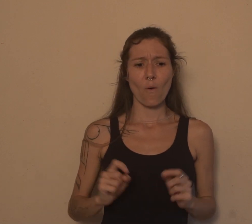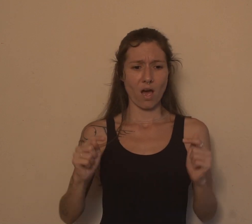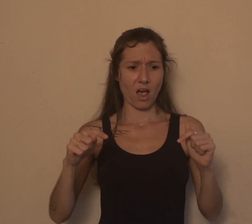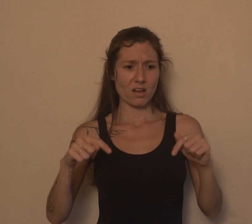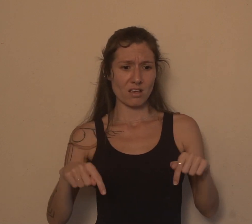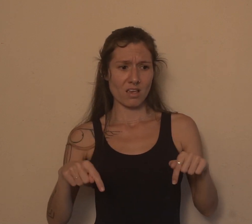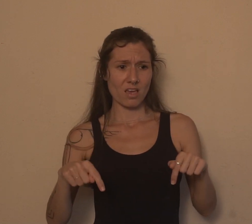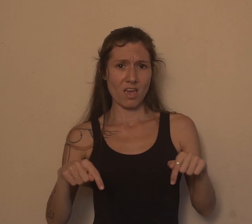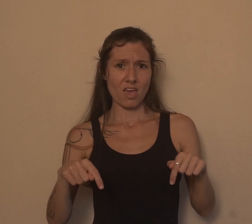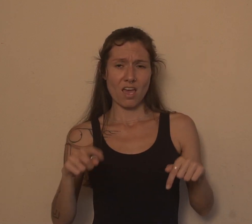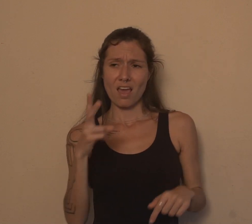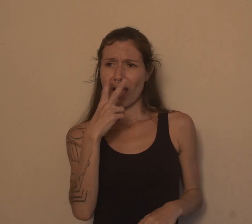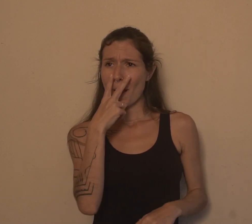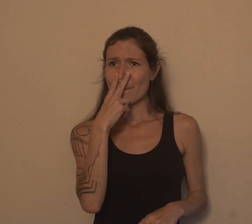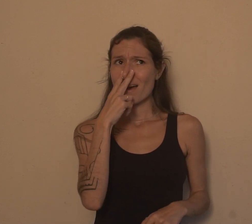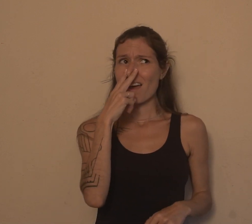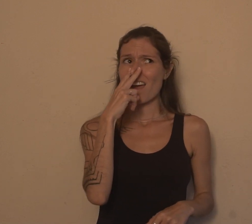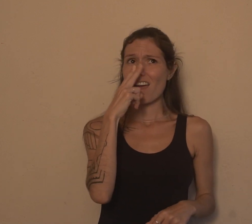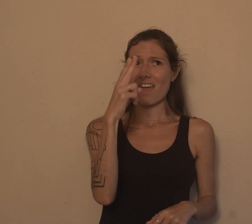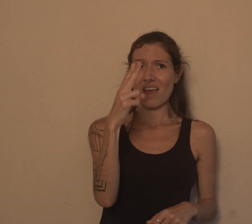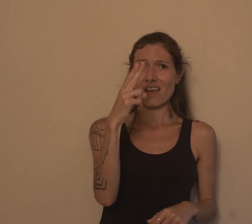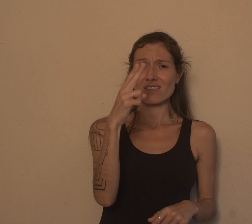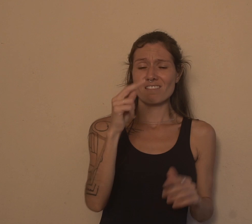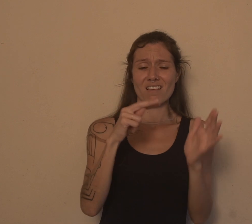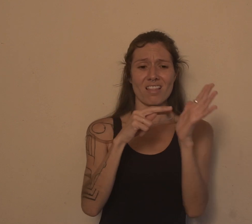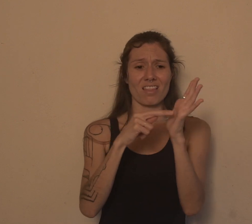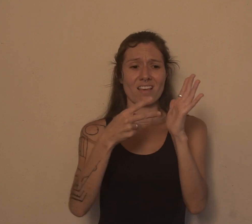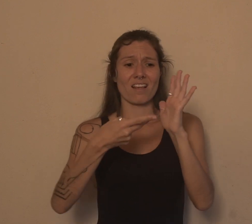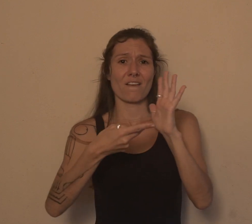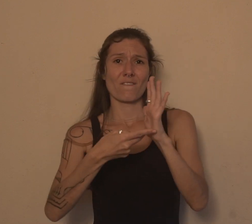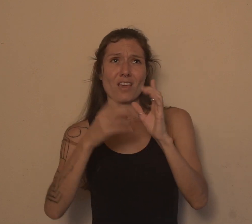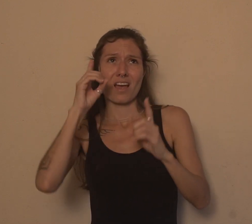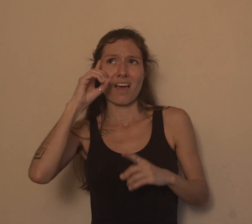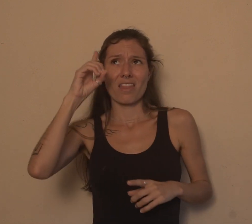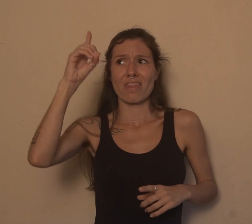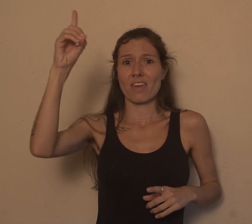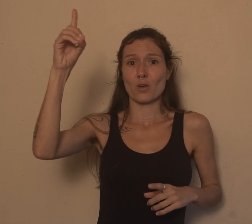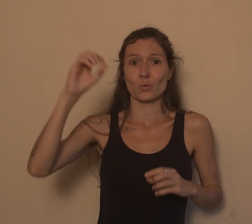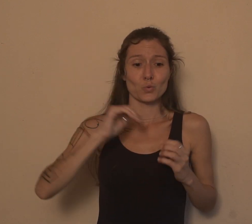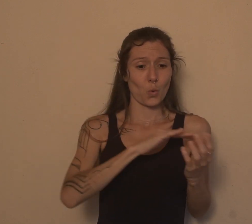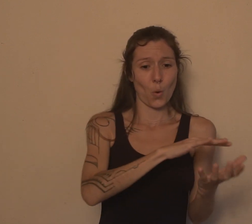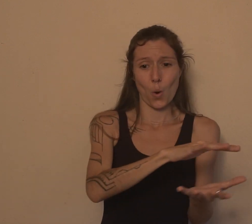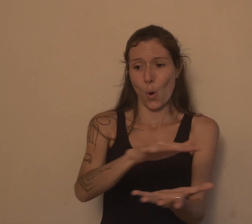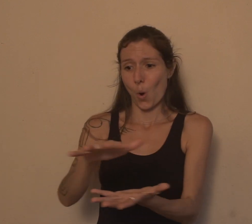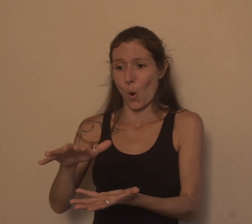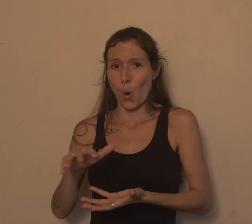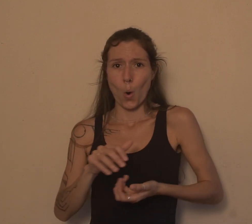Às vezes, aqui na Terra, para nós, ela é só a semelhança. Mas, no mundo real, é uma coisa real mesmo. Não é uma pessoa pensar que